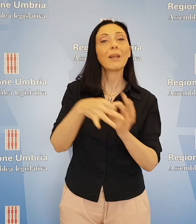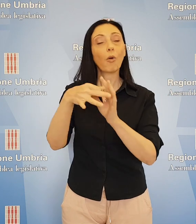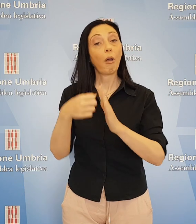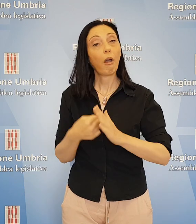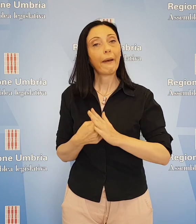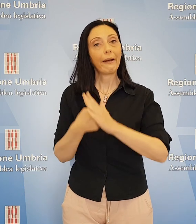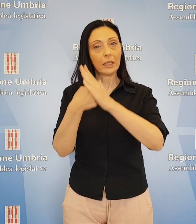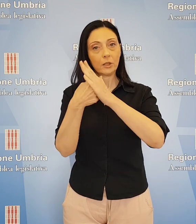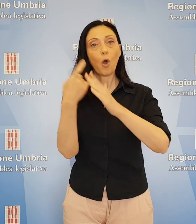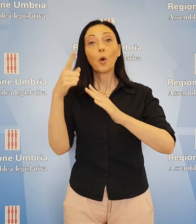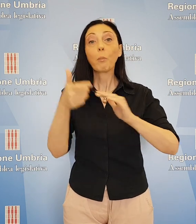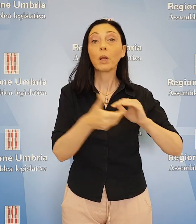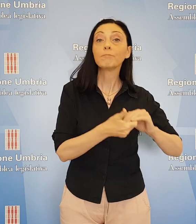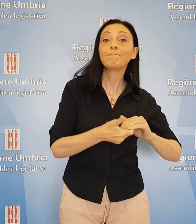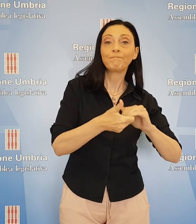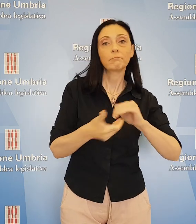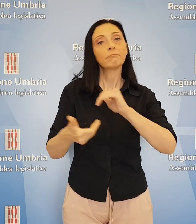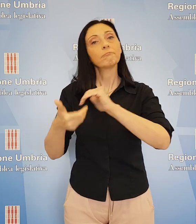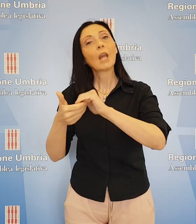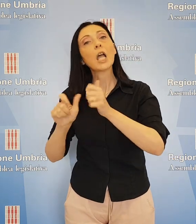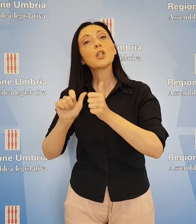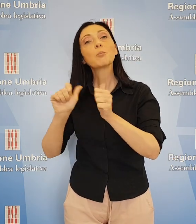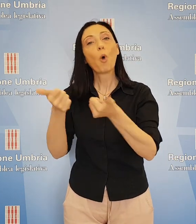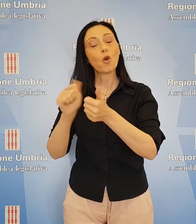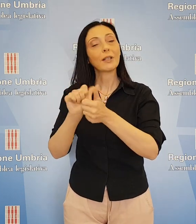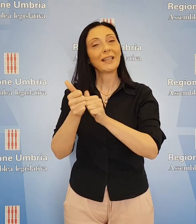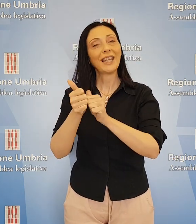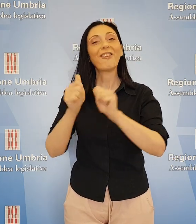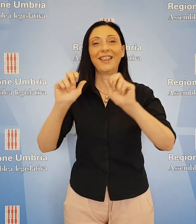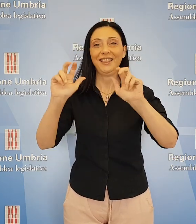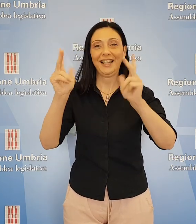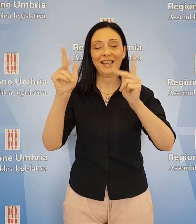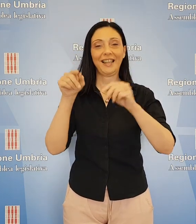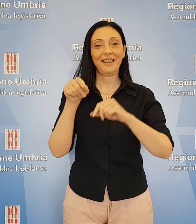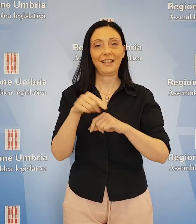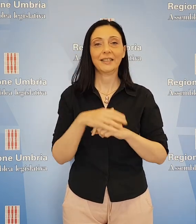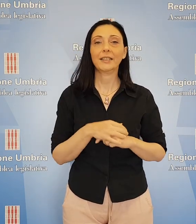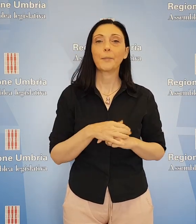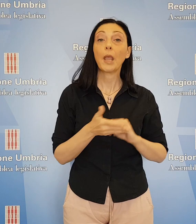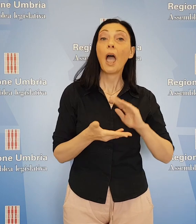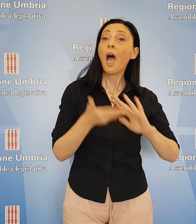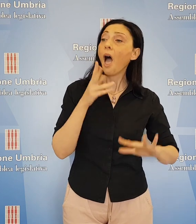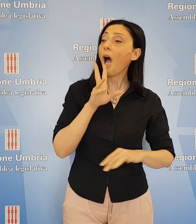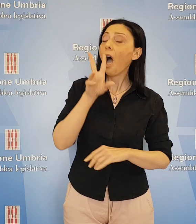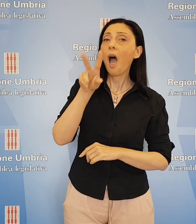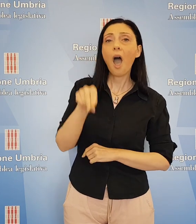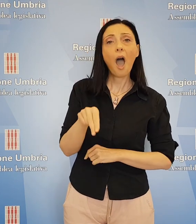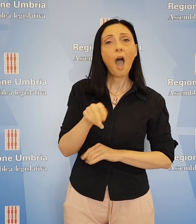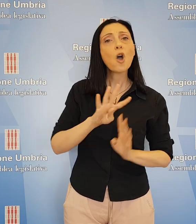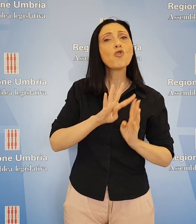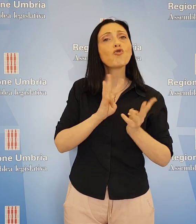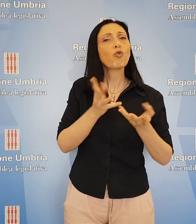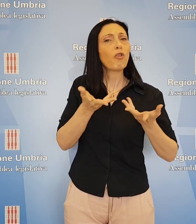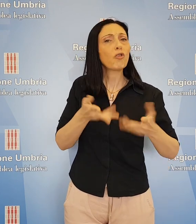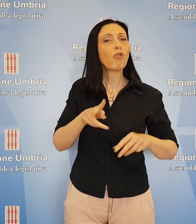ristori per associazioni e società sportive dilettantistiche. L'assessore ha risposto che la Giunta ha assegnato 2